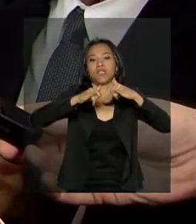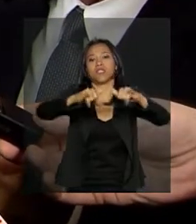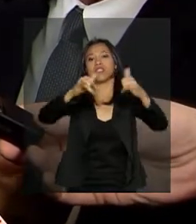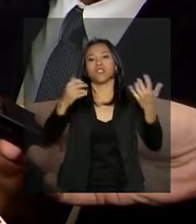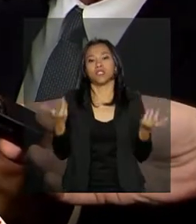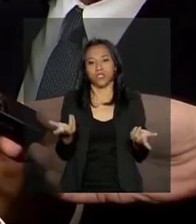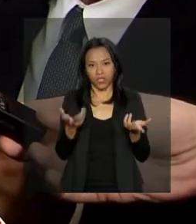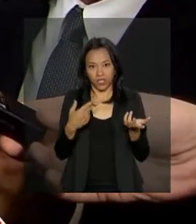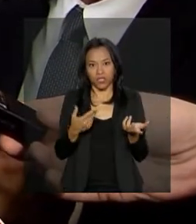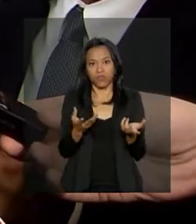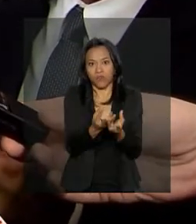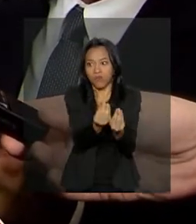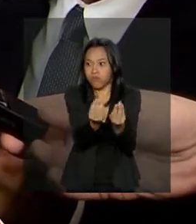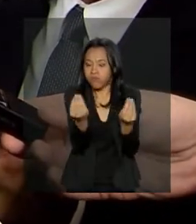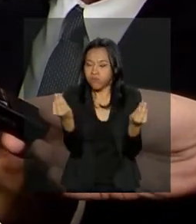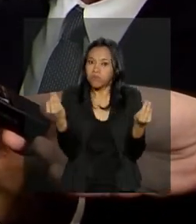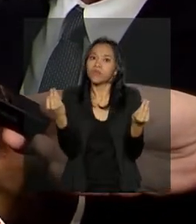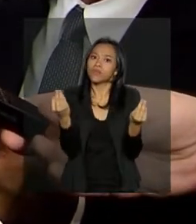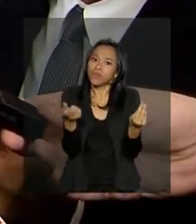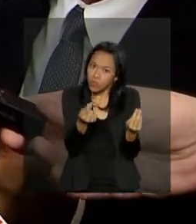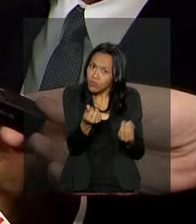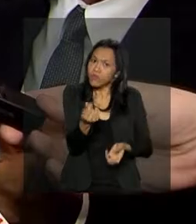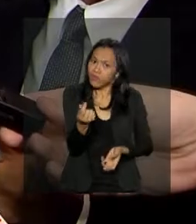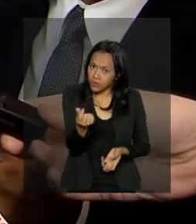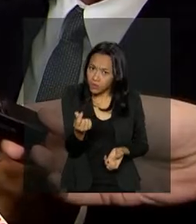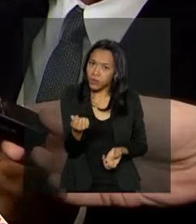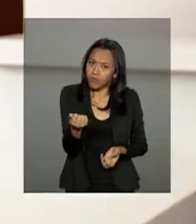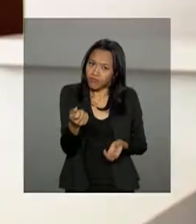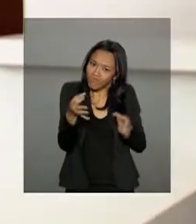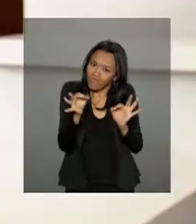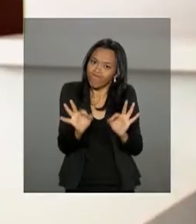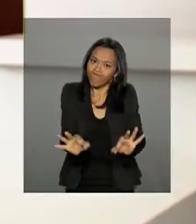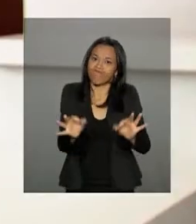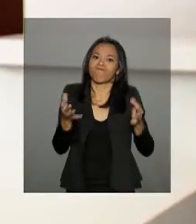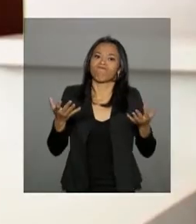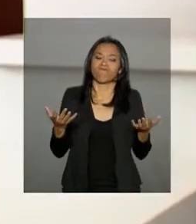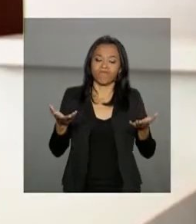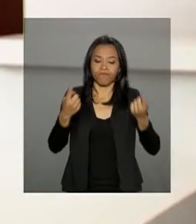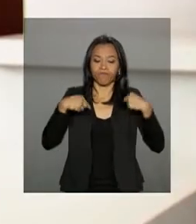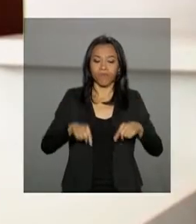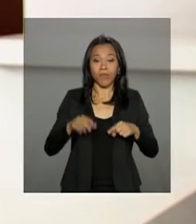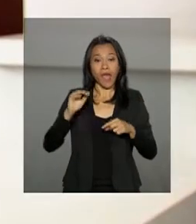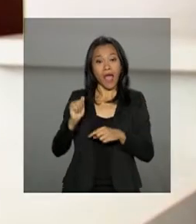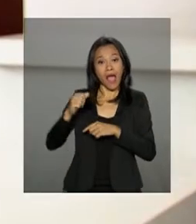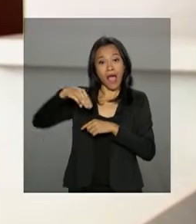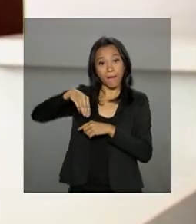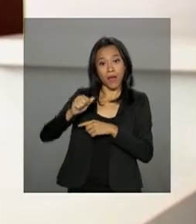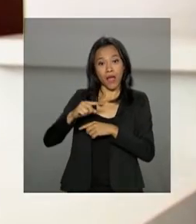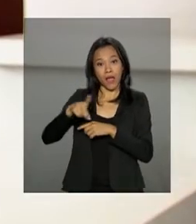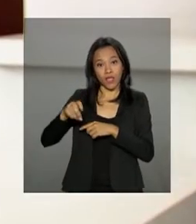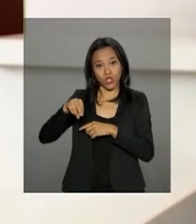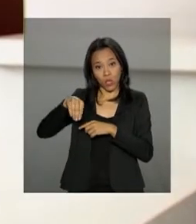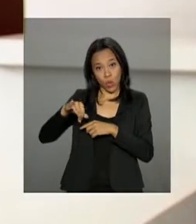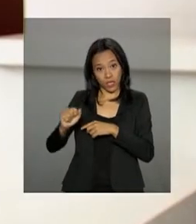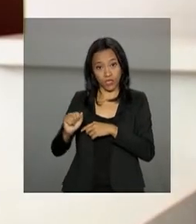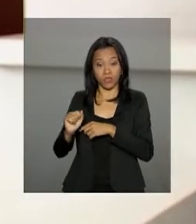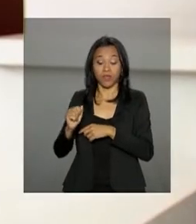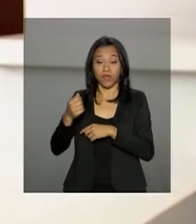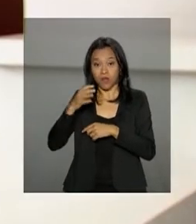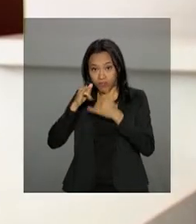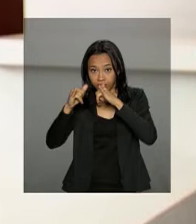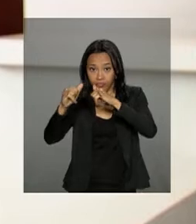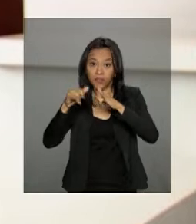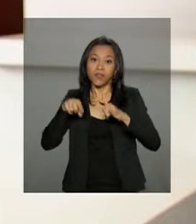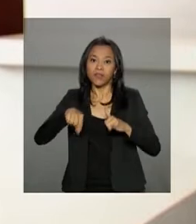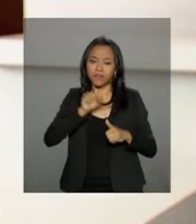abundante e a preços justos. A Amazonas Energia atende a cerca de 900 mil consumidores em